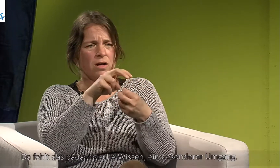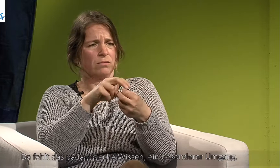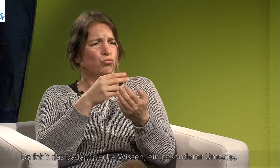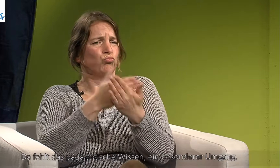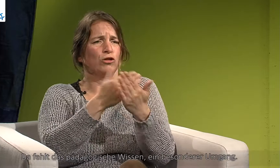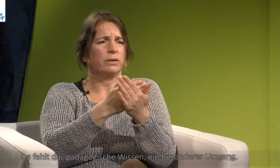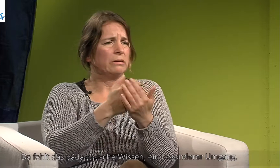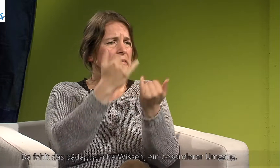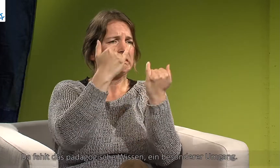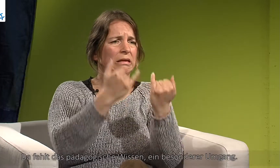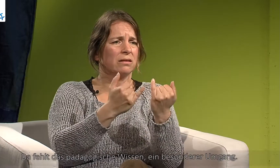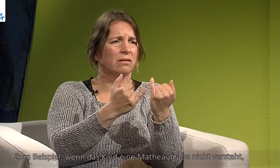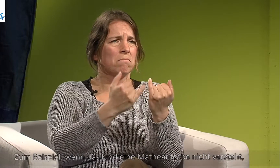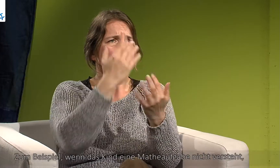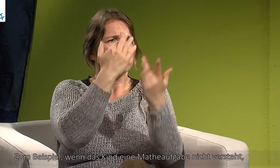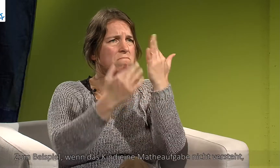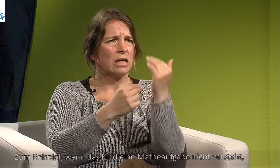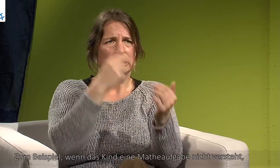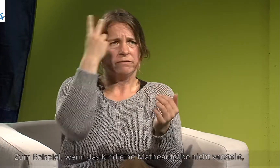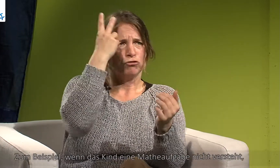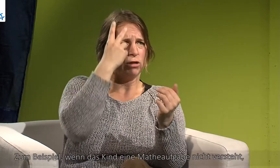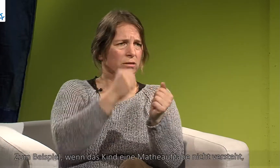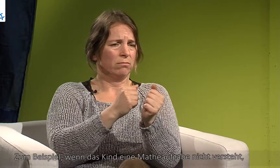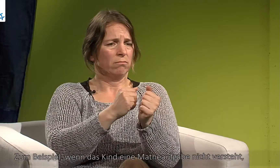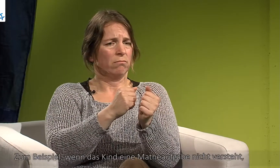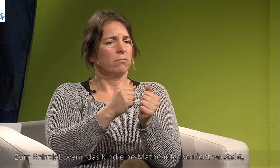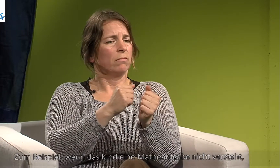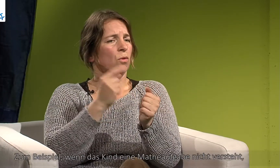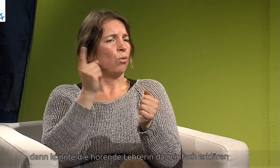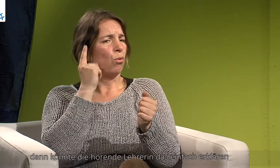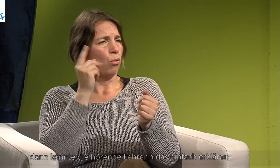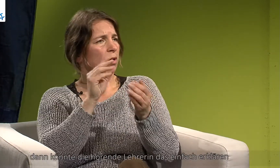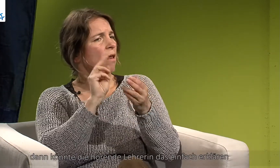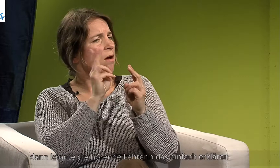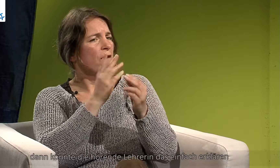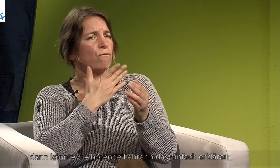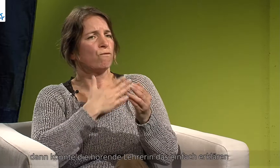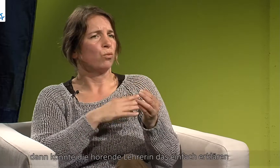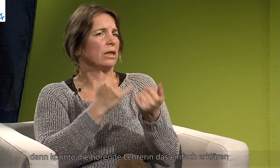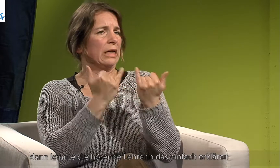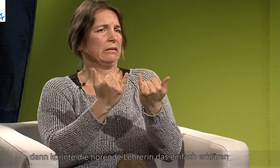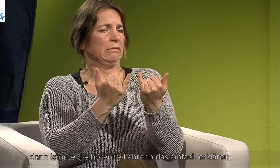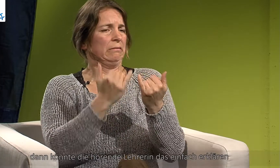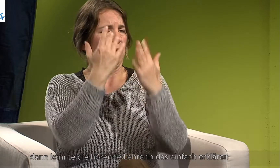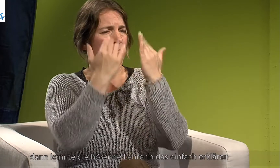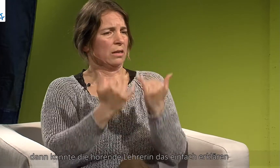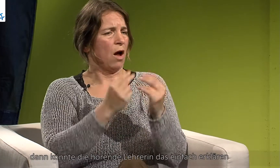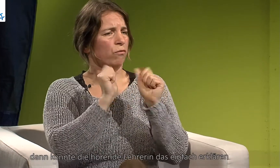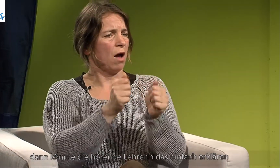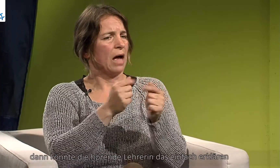Wissen, ein besonderer Umgang. Zum Beispiel, wenn jetzt das Kind eine Matheaufgabe nicht versteht, dann könnte die gehörlose Lehrerin oder die hörende